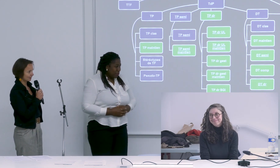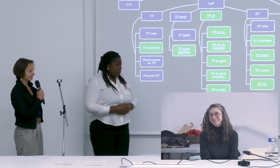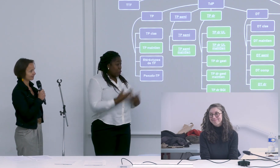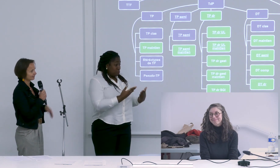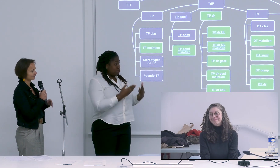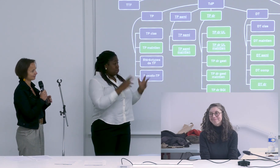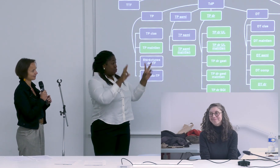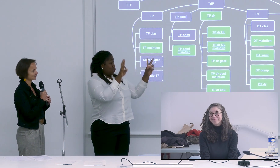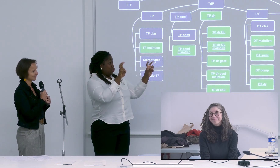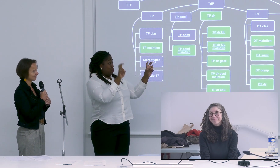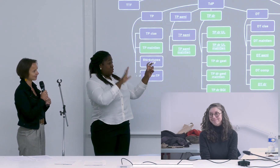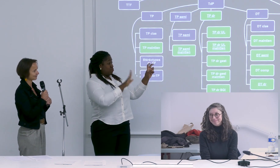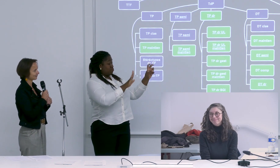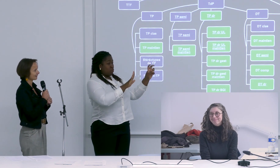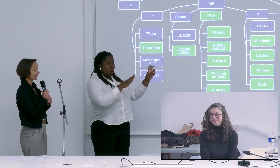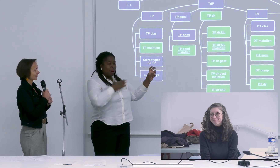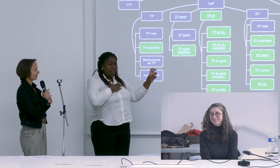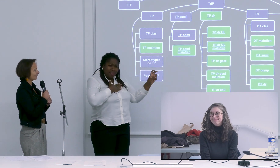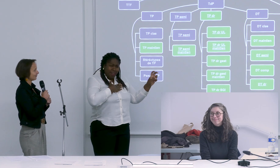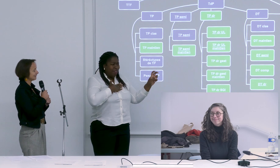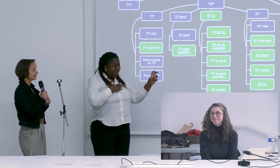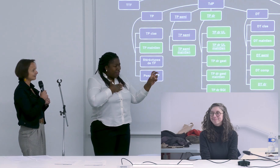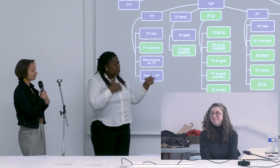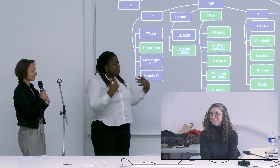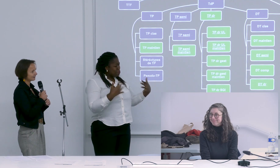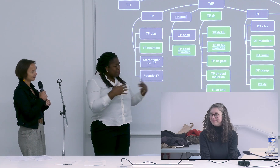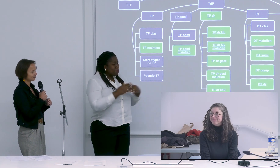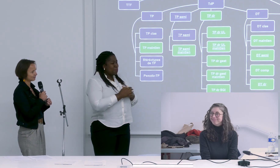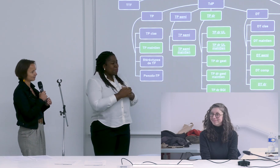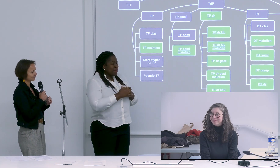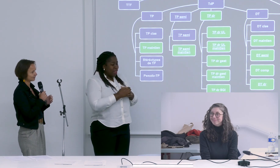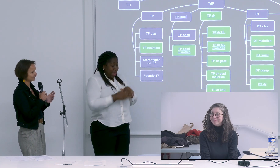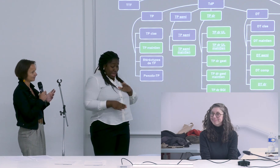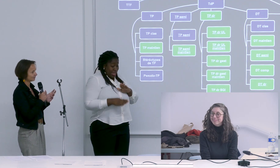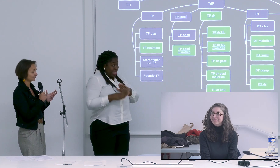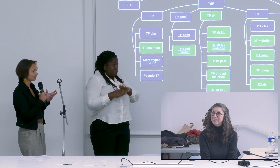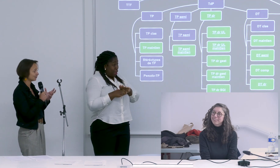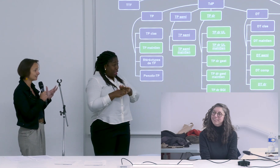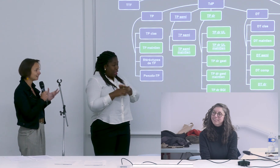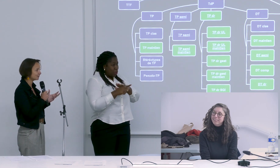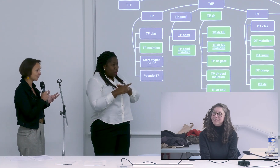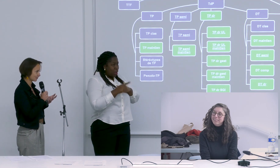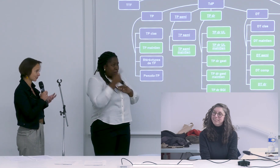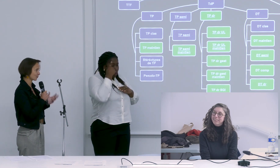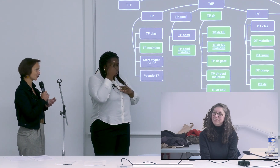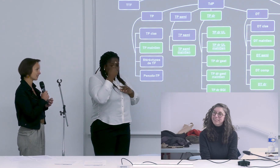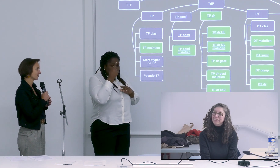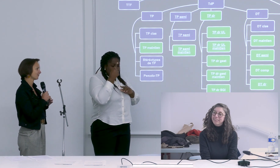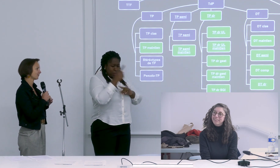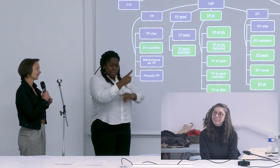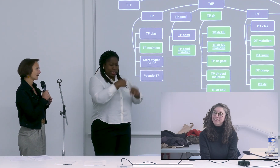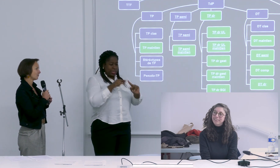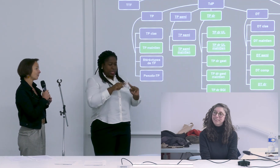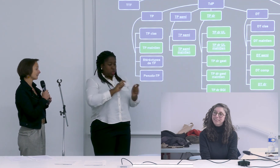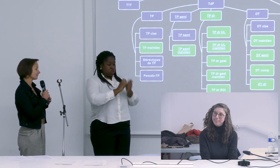sujet de ta recherche l'idée de partir du du signe changé